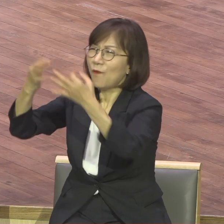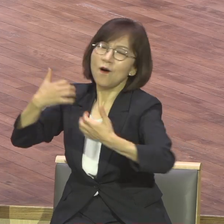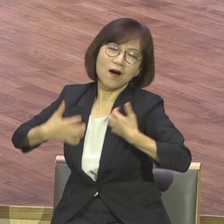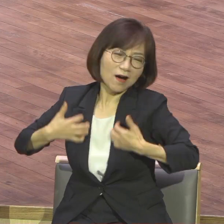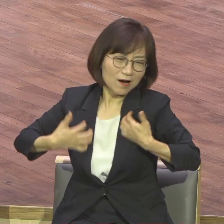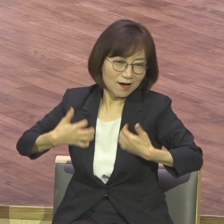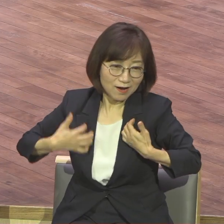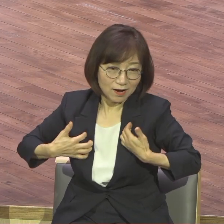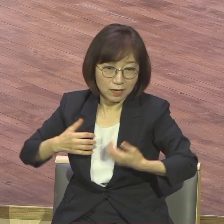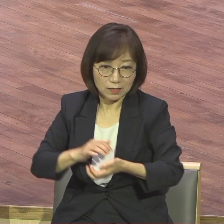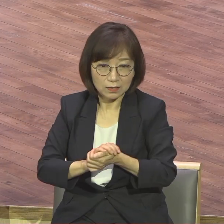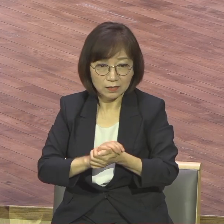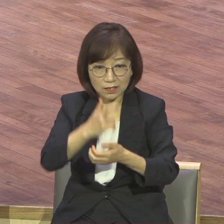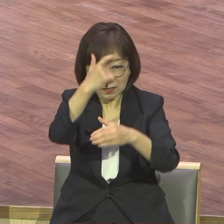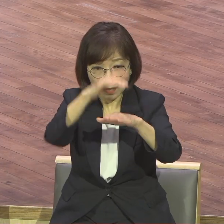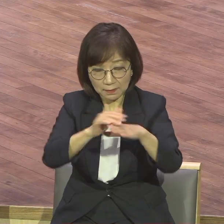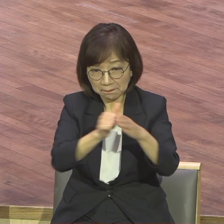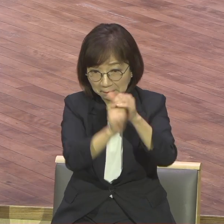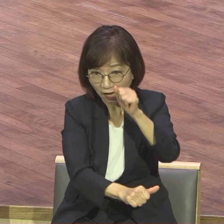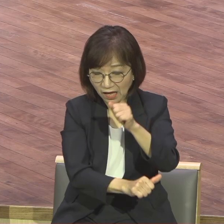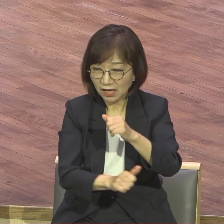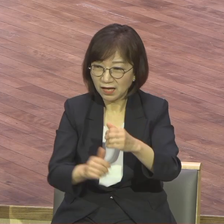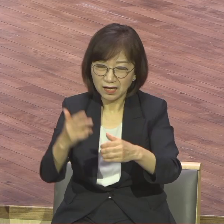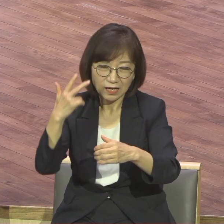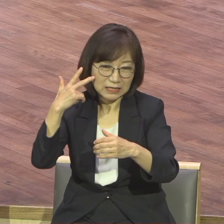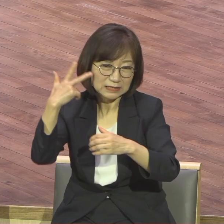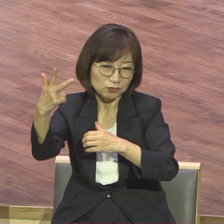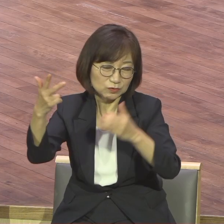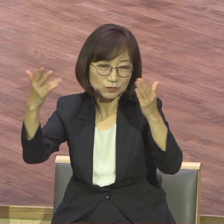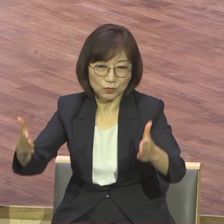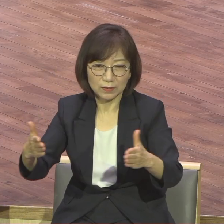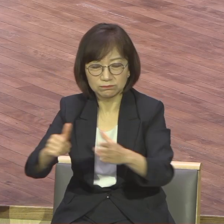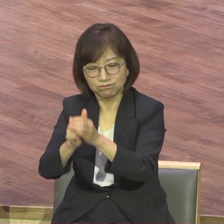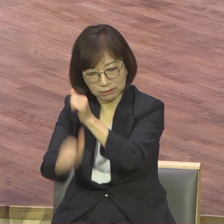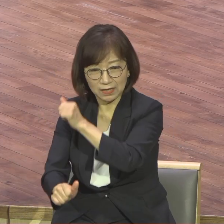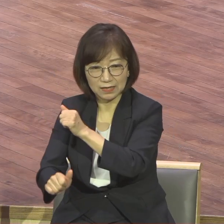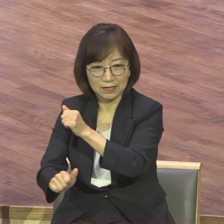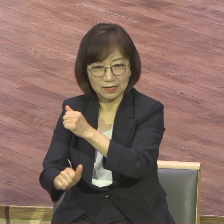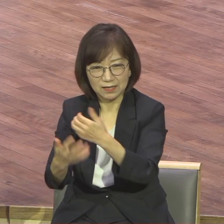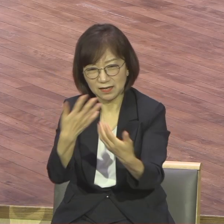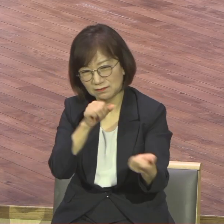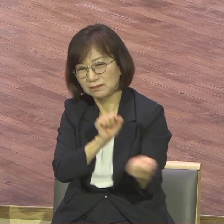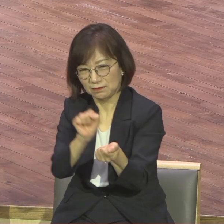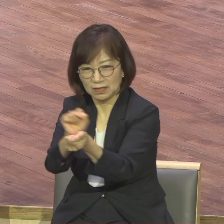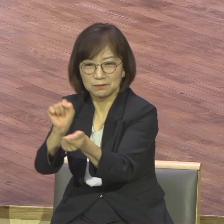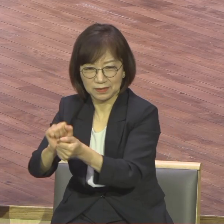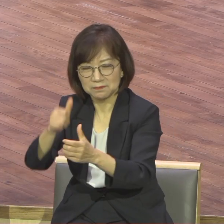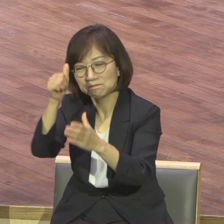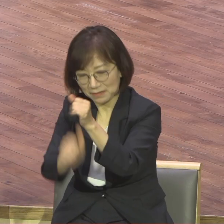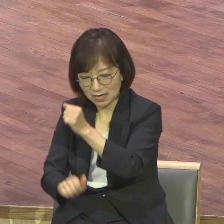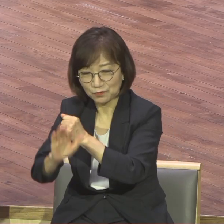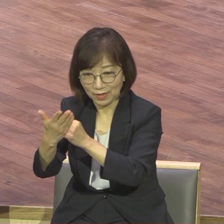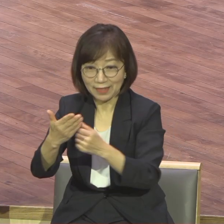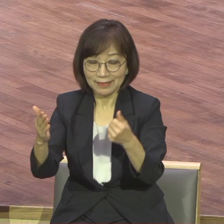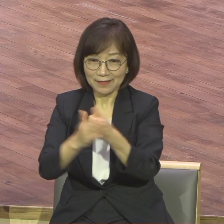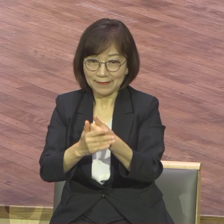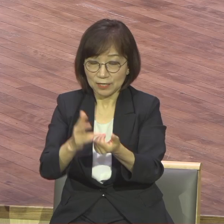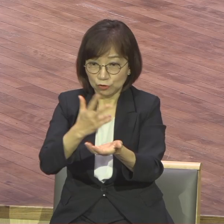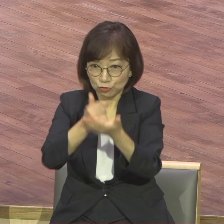일주일 내내 실패하다는 거죠. 그래서 강단과 원리스를 이뤄라 강단과 원리스가 중요합니다.